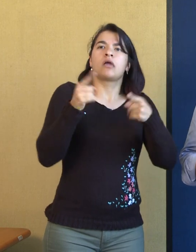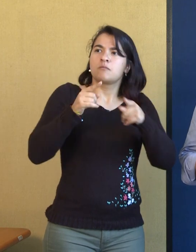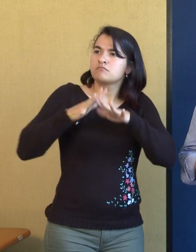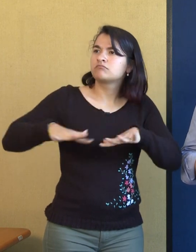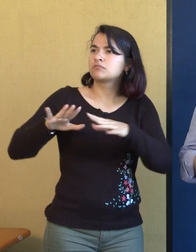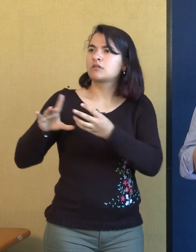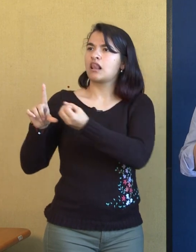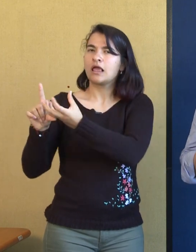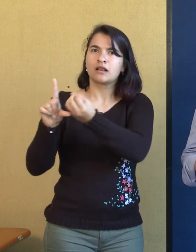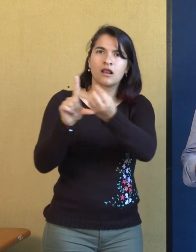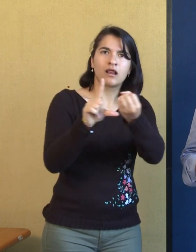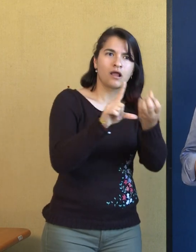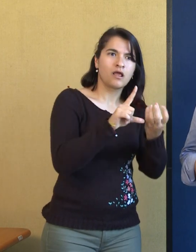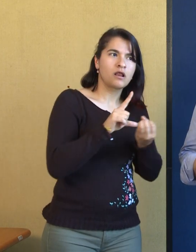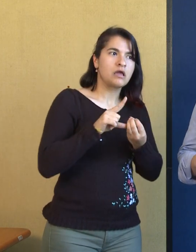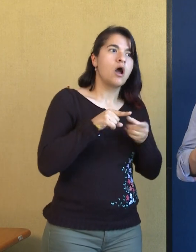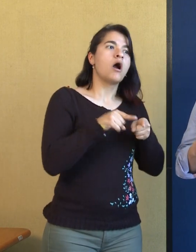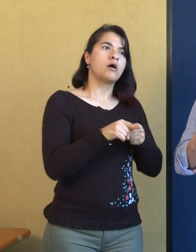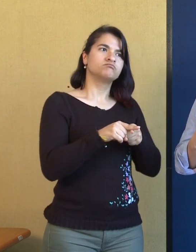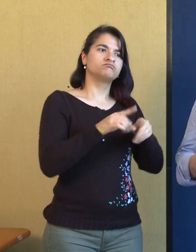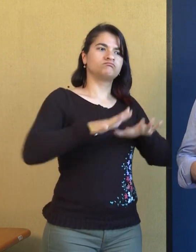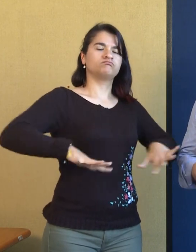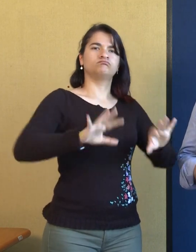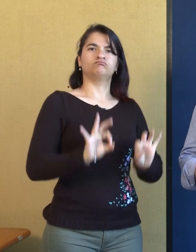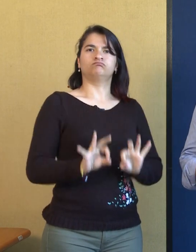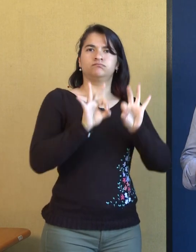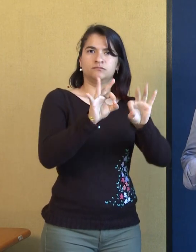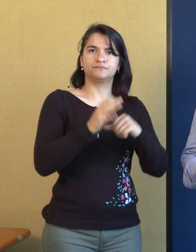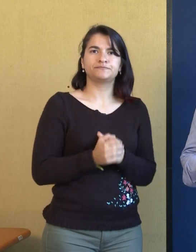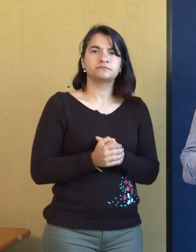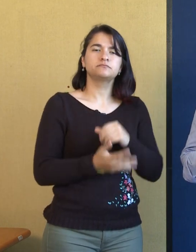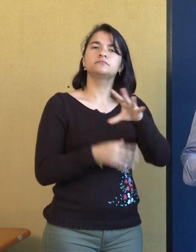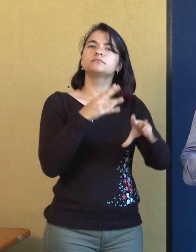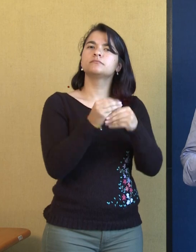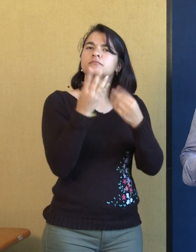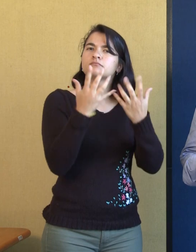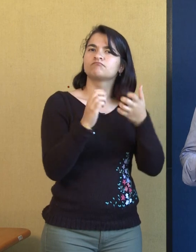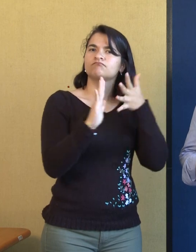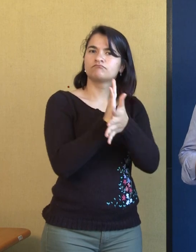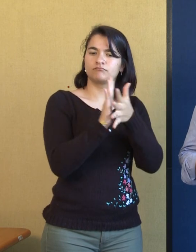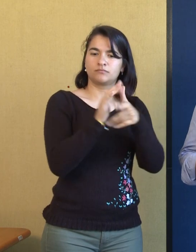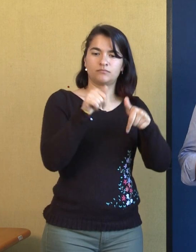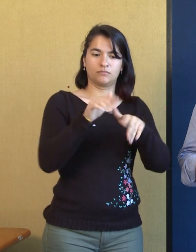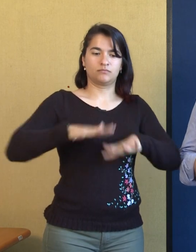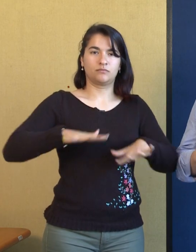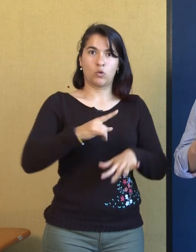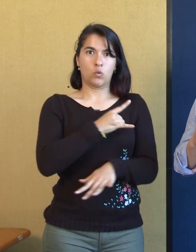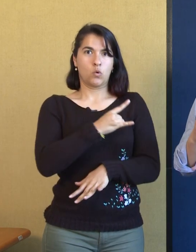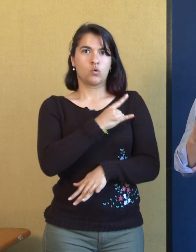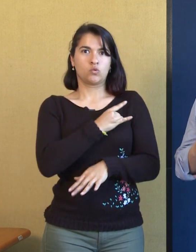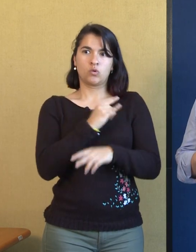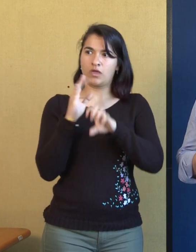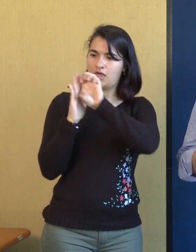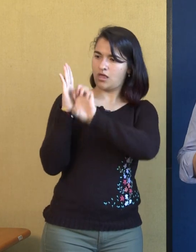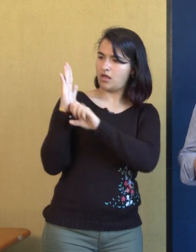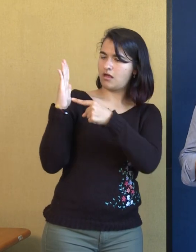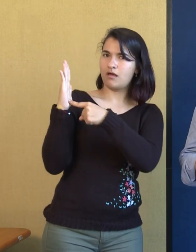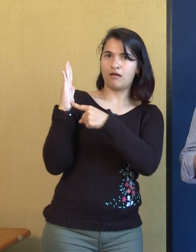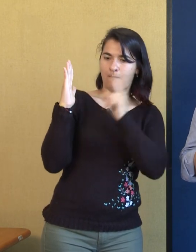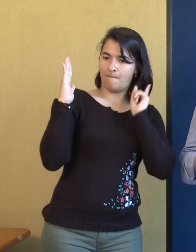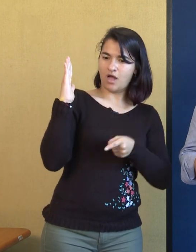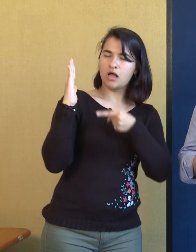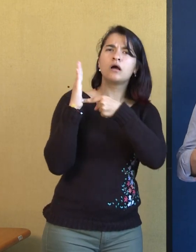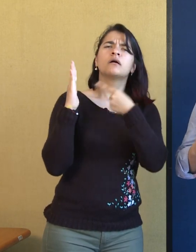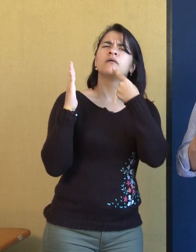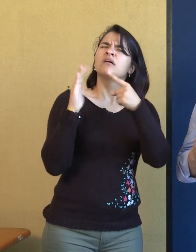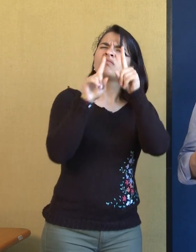merece. Finalmente, creemos que como lo dicen los estatutos de la universidad, debemos ser los agentes rectores